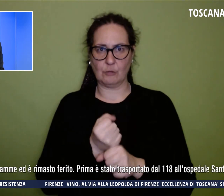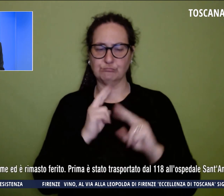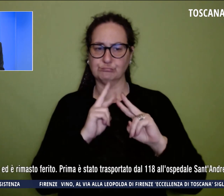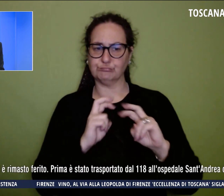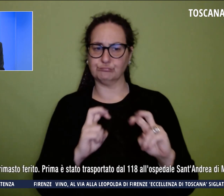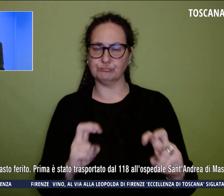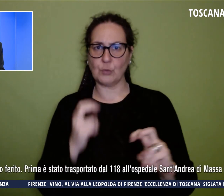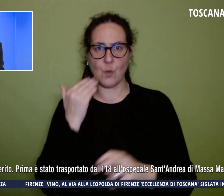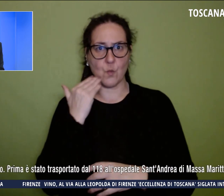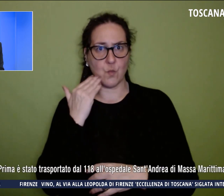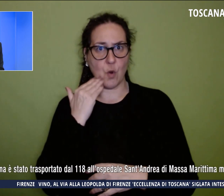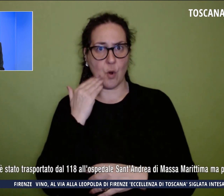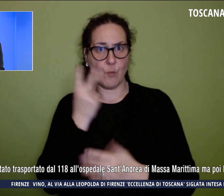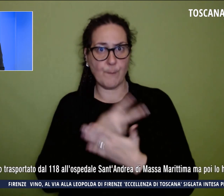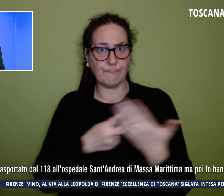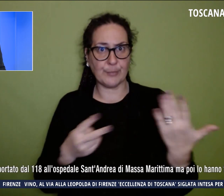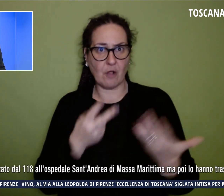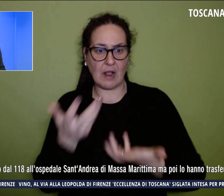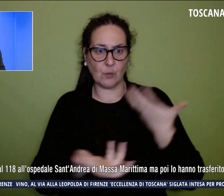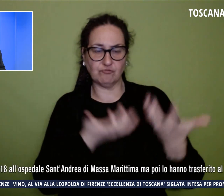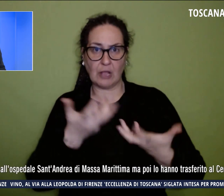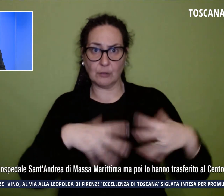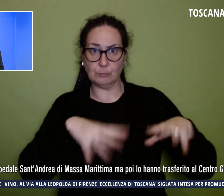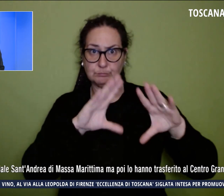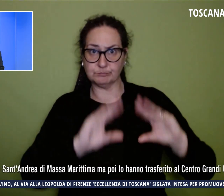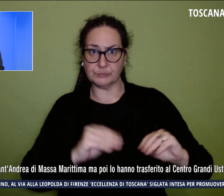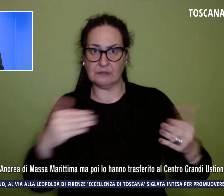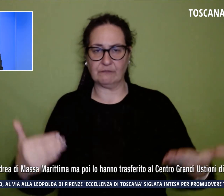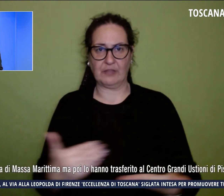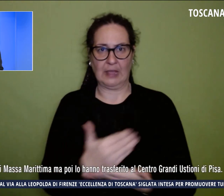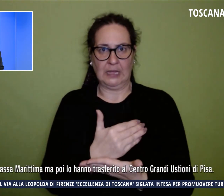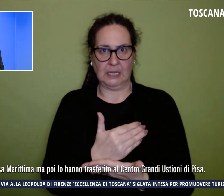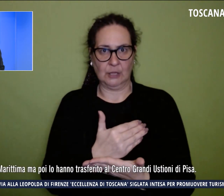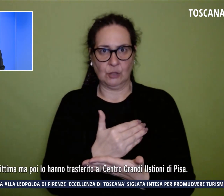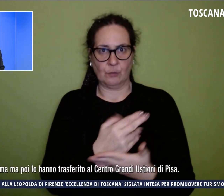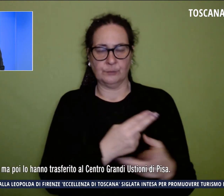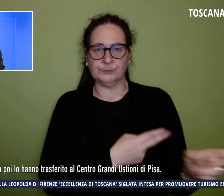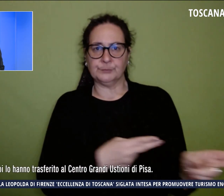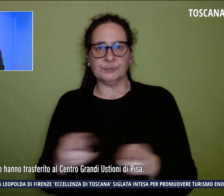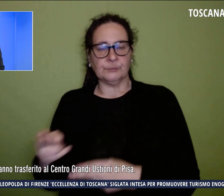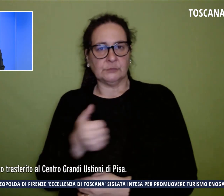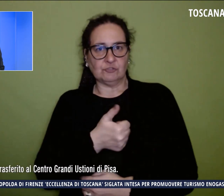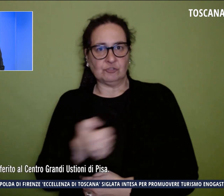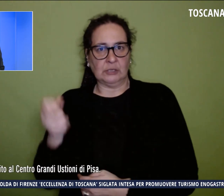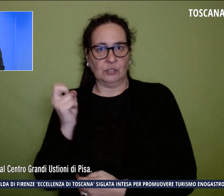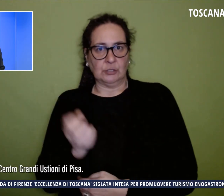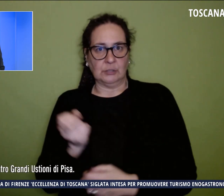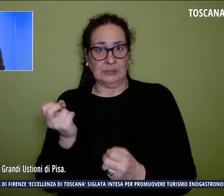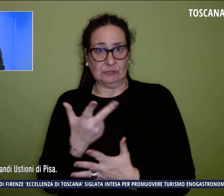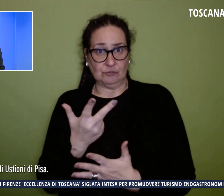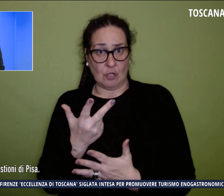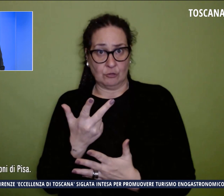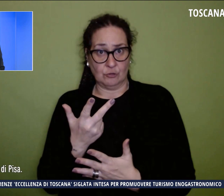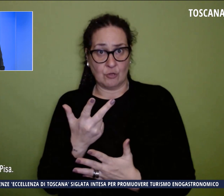tentava di spegnere le fiamme ed è rimasto ferito. Prima è stato trasportato dal 118 all'ospedale di Massa